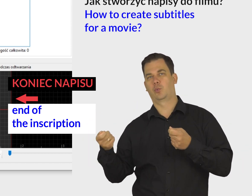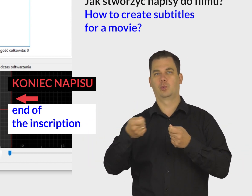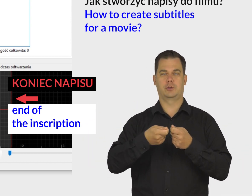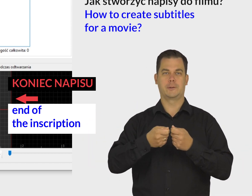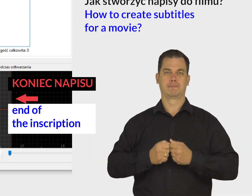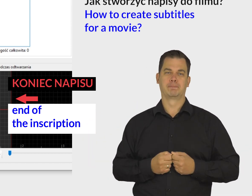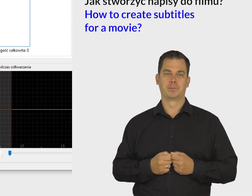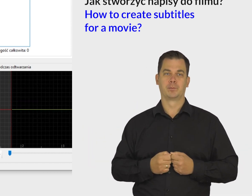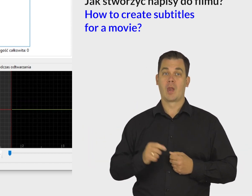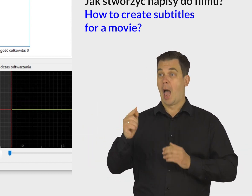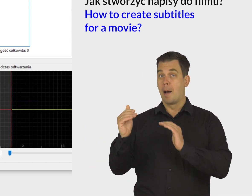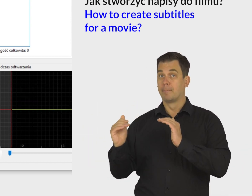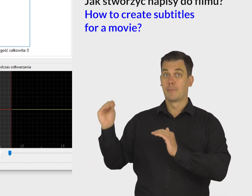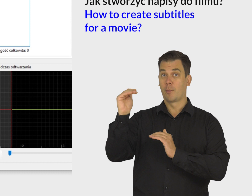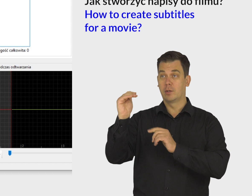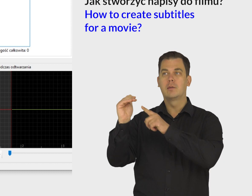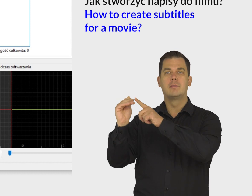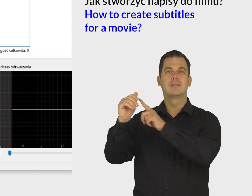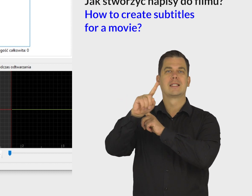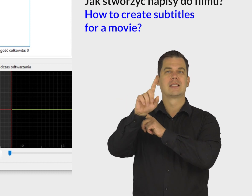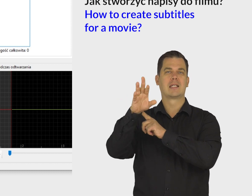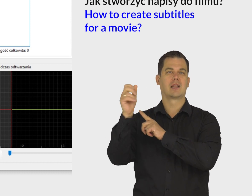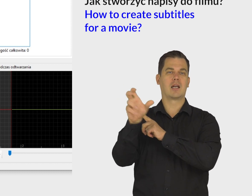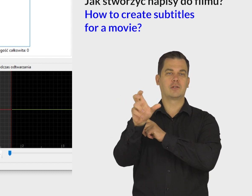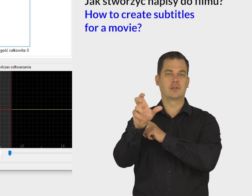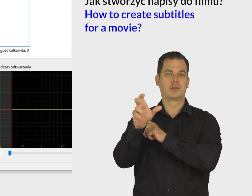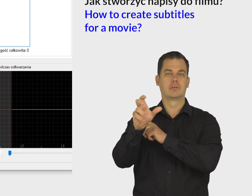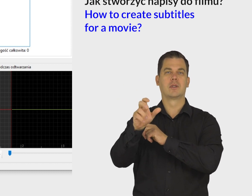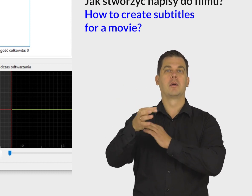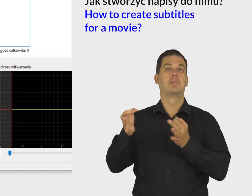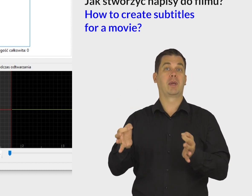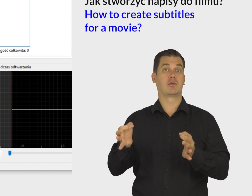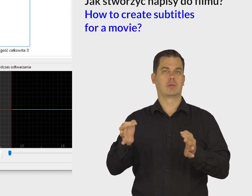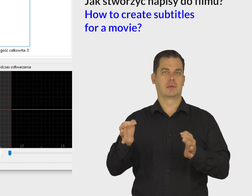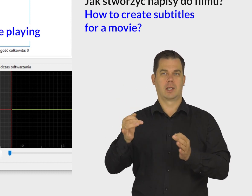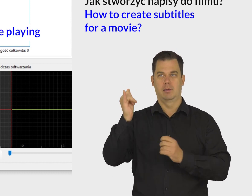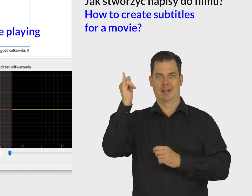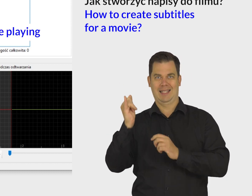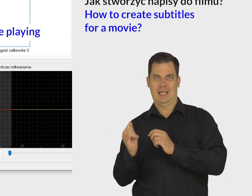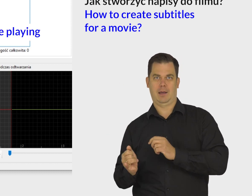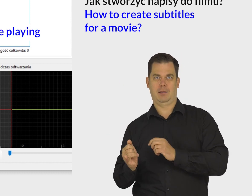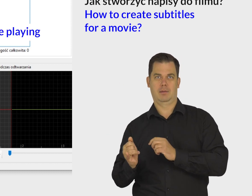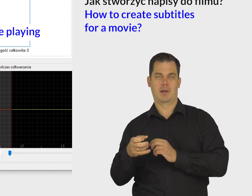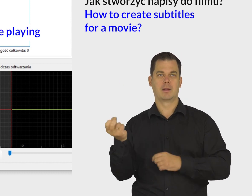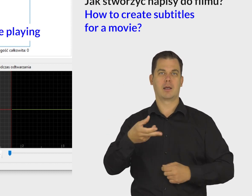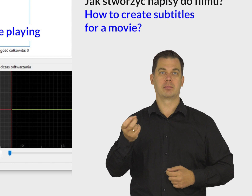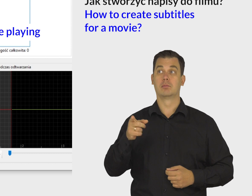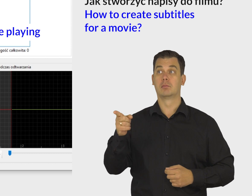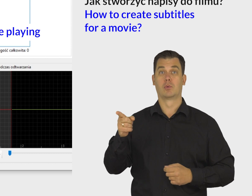Nad wykresem falowym znajduje się pole do zaznaczenia o nazwie Zaznacz bieżącą linię napisów